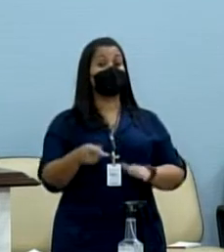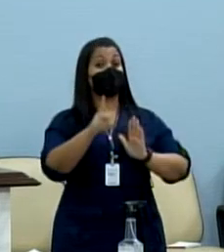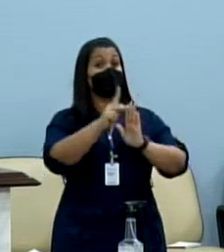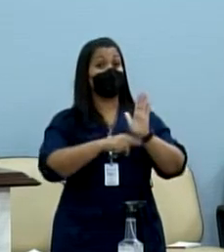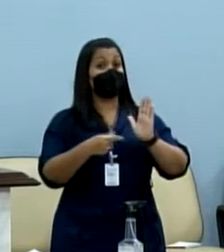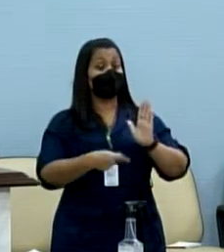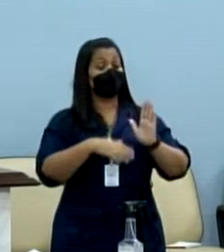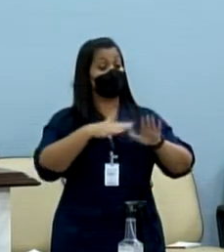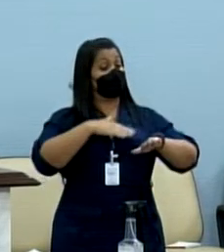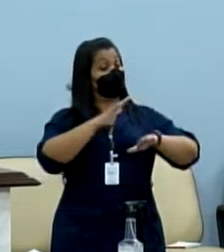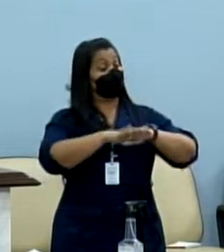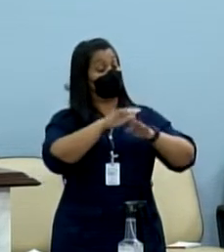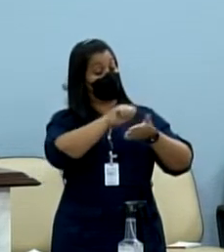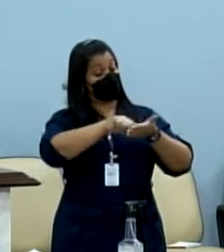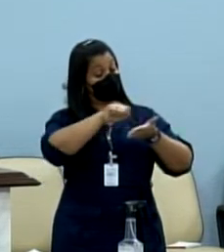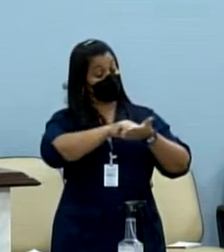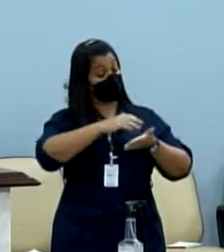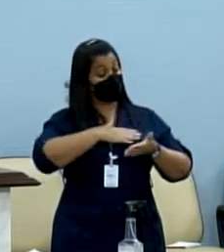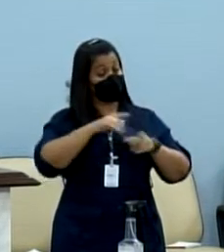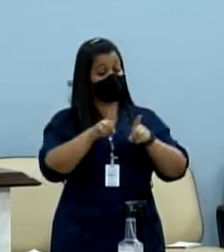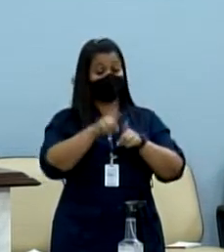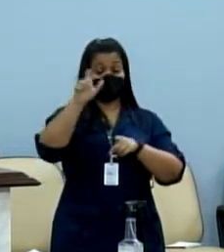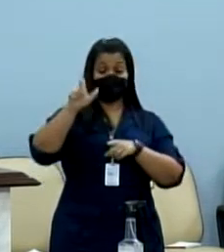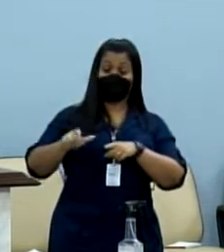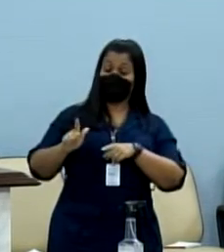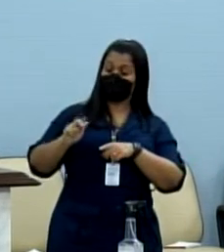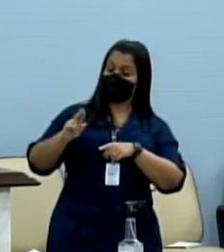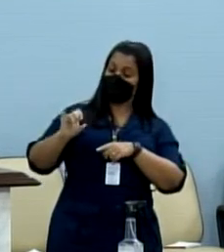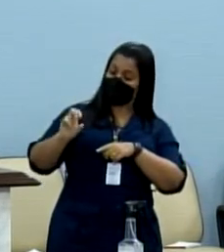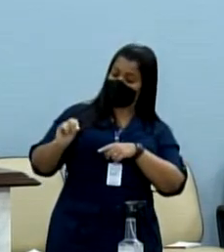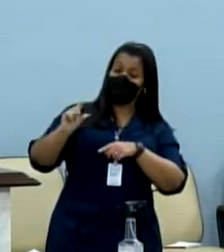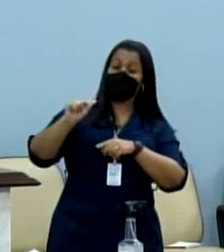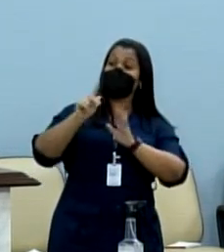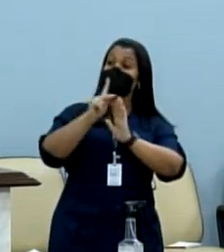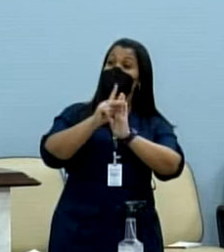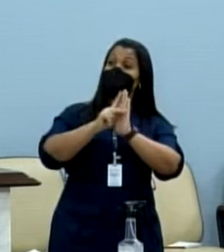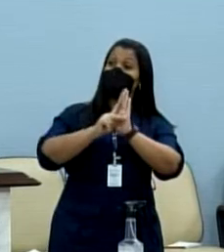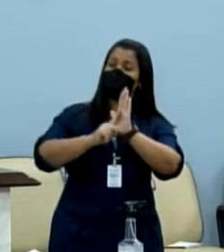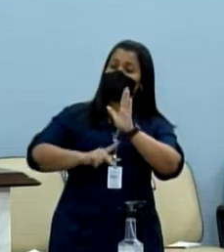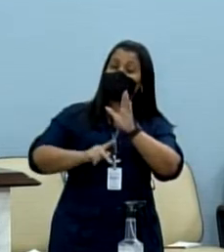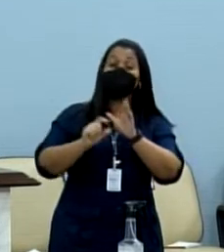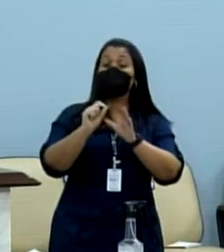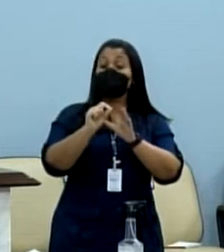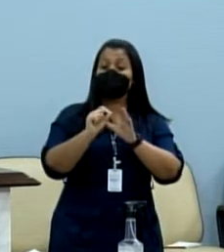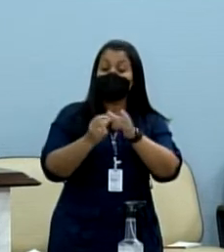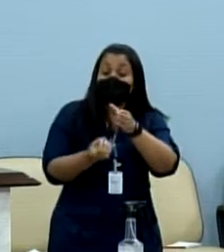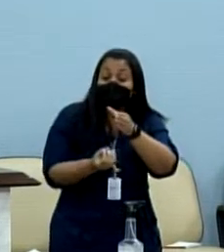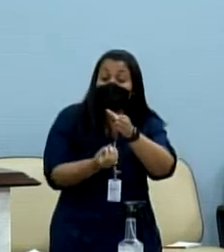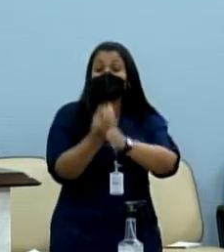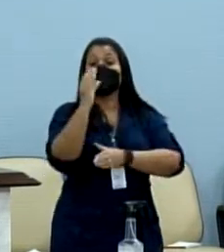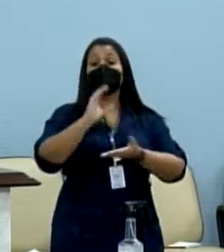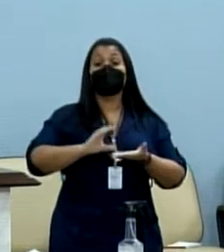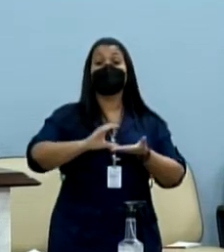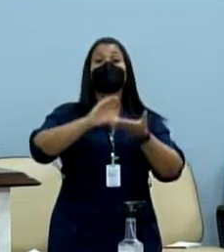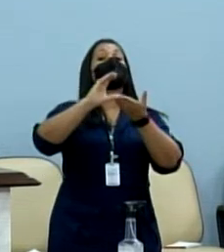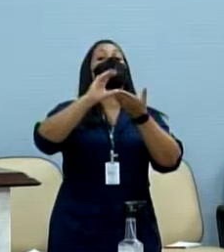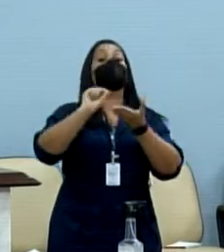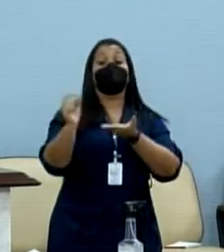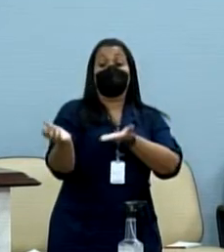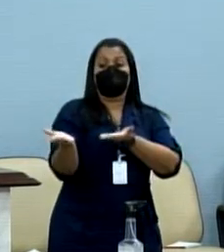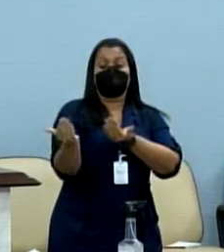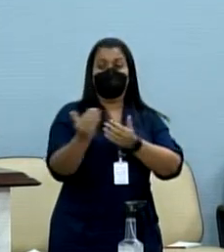escrito por mim, pelo Gustavo Tipulo, que é um projeto da criação do Conselho Municipal da Juventude,